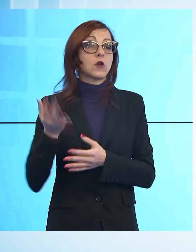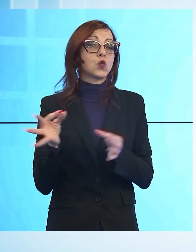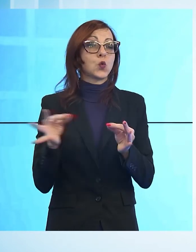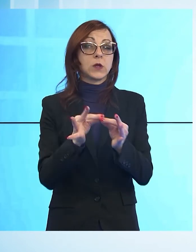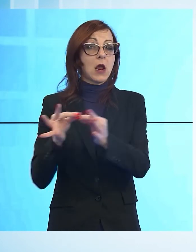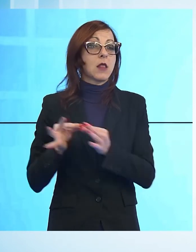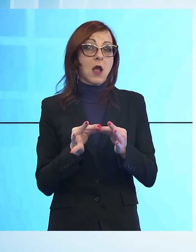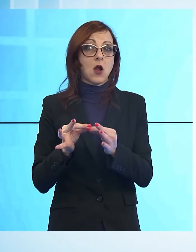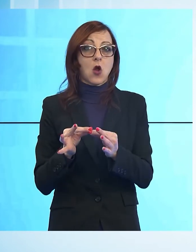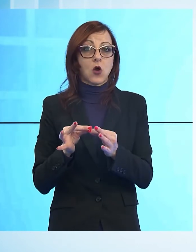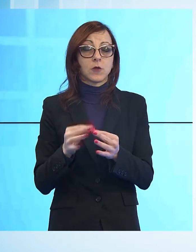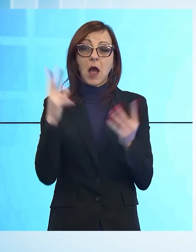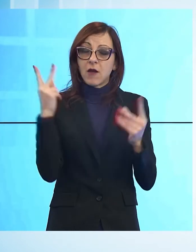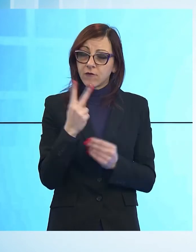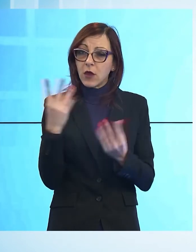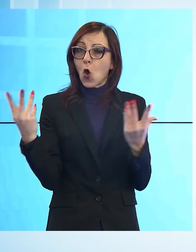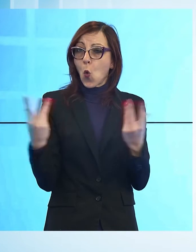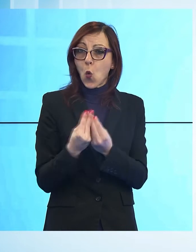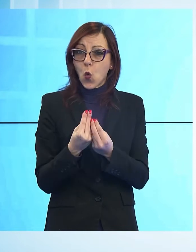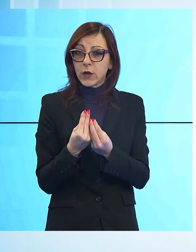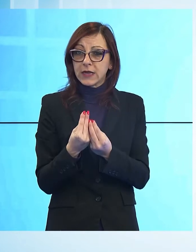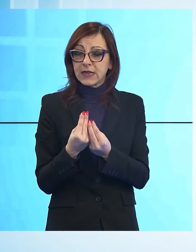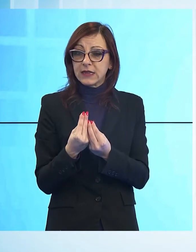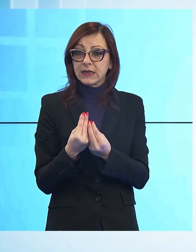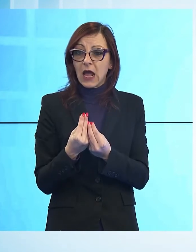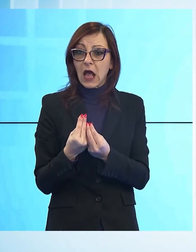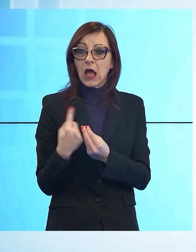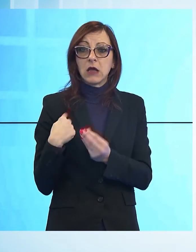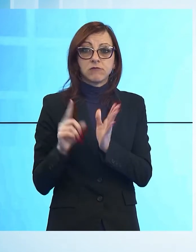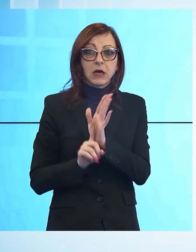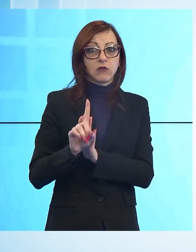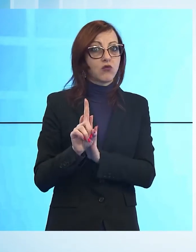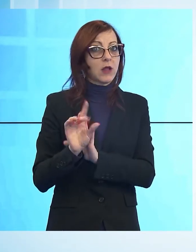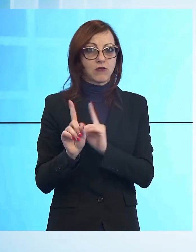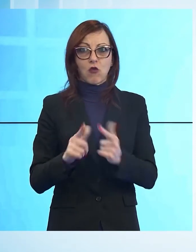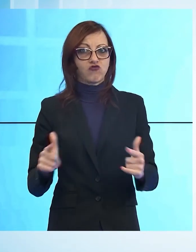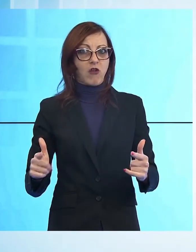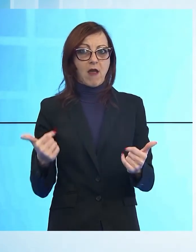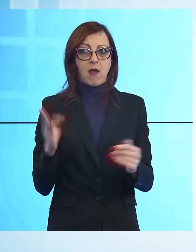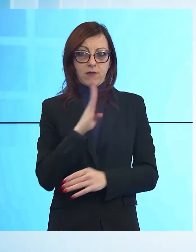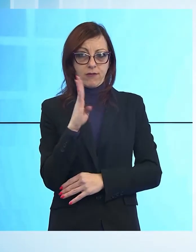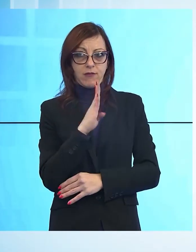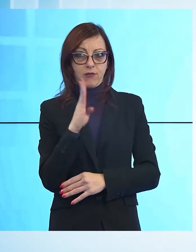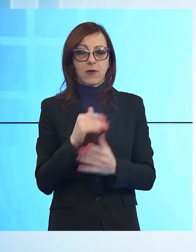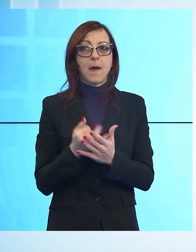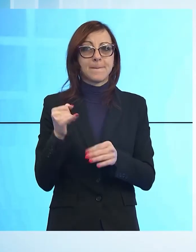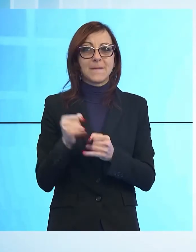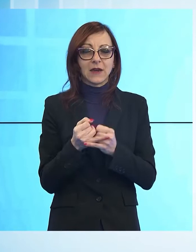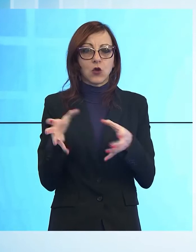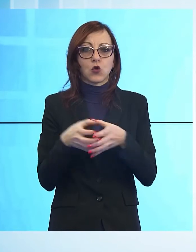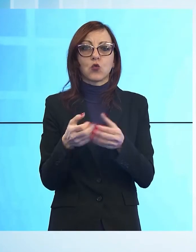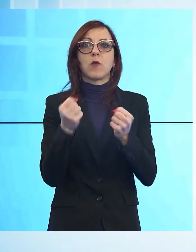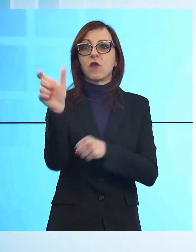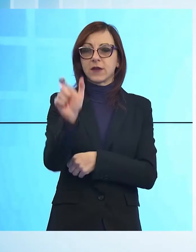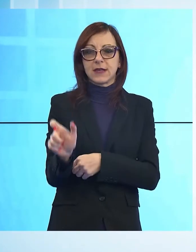politiche in vista delle elezioni a Lucca appare tutt'altro che raggiunta, in particolare per quanto riguarda Forza Italia. Il comando